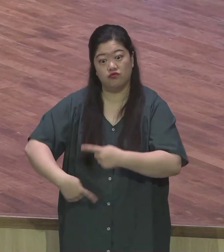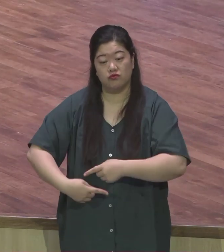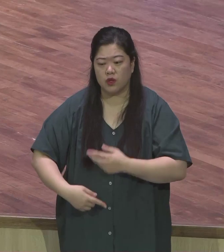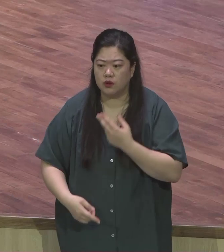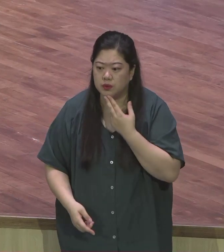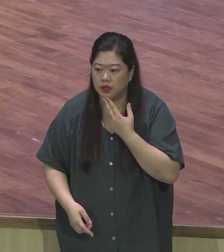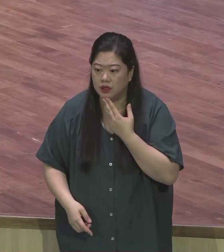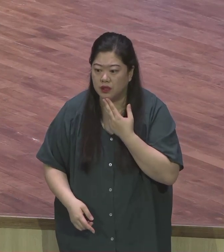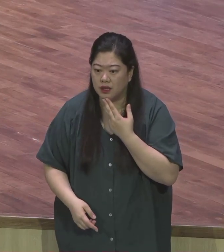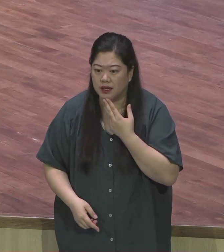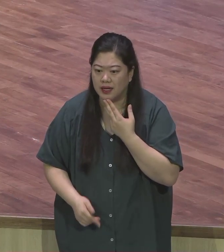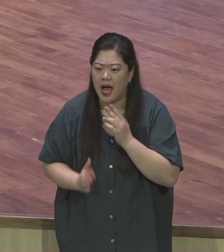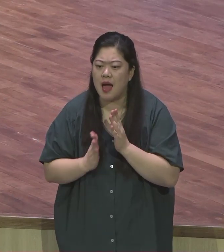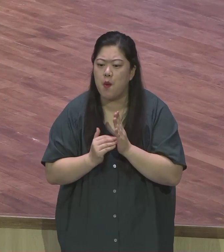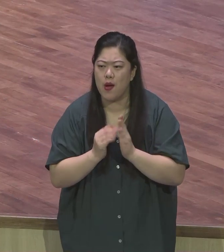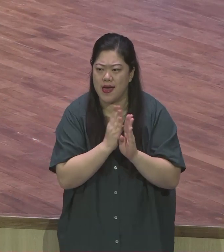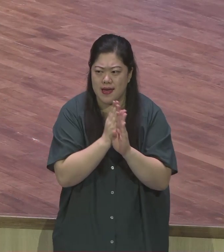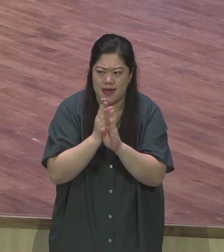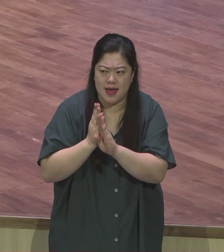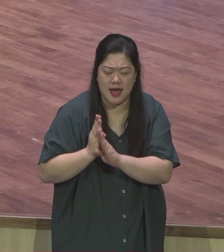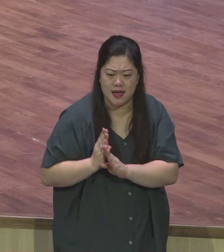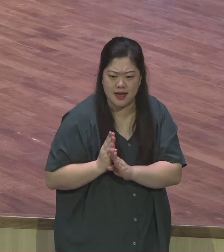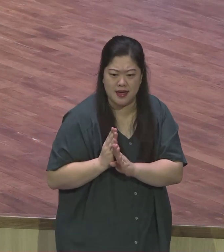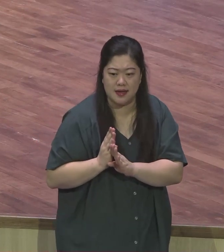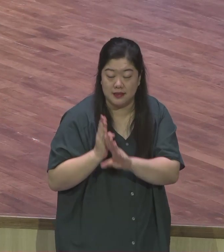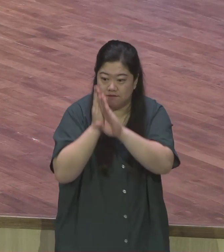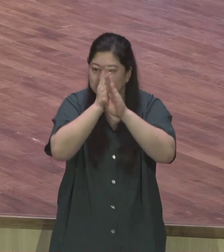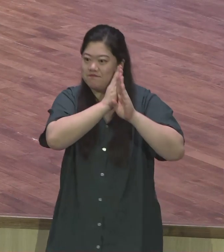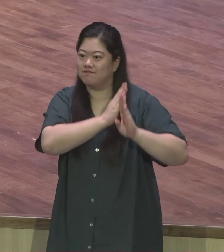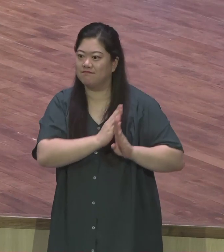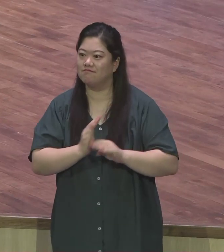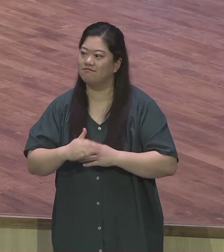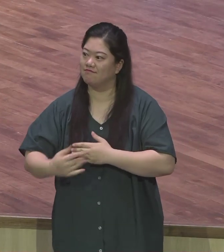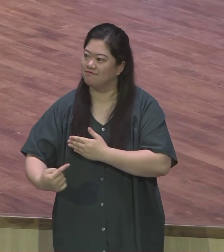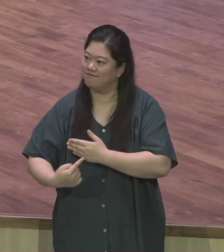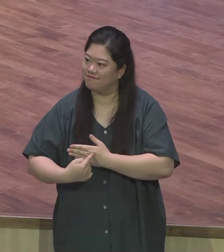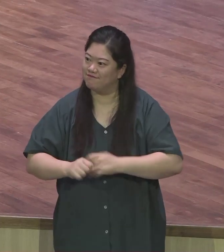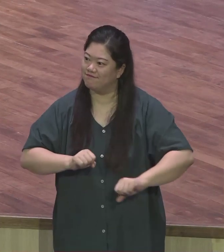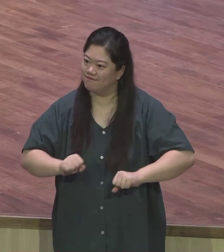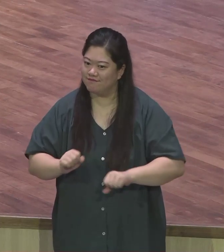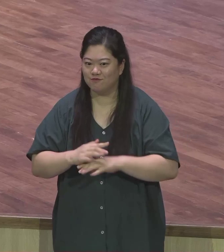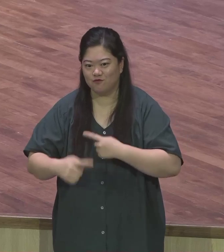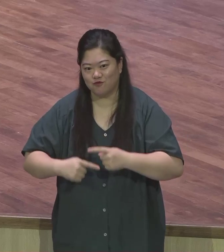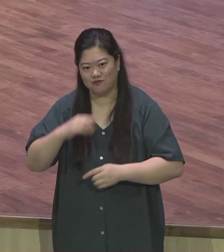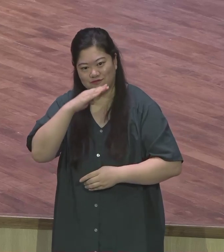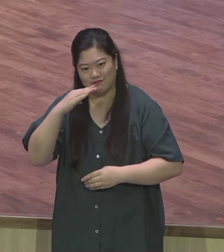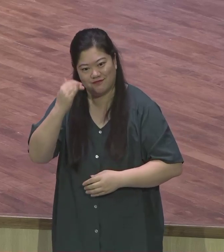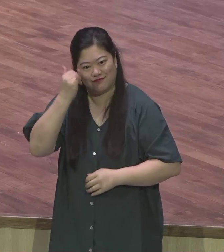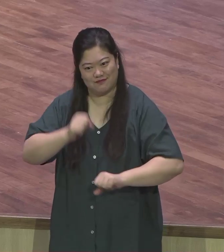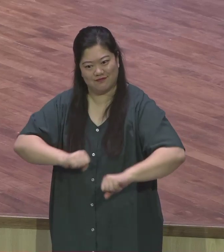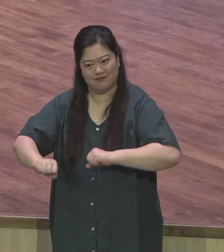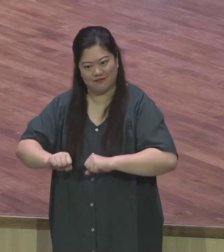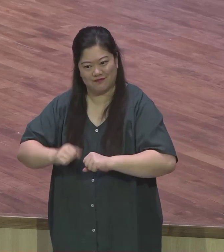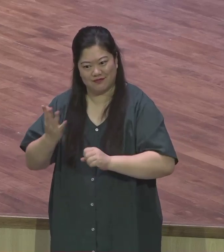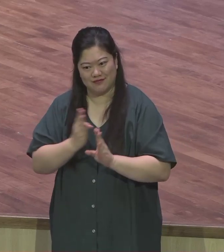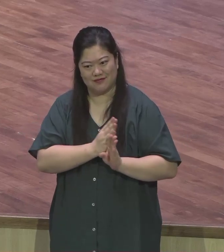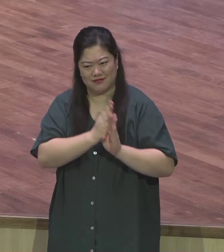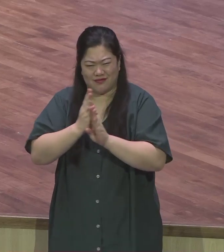나의 본 모습을 의도적으로 감추고 숨겨 눕는 것을 의미하고 있습니다 반면에